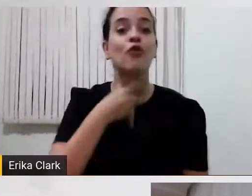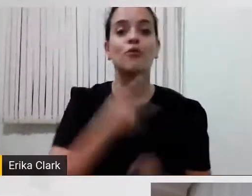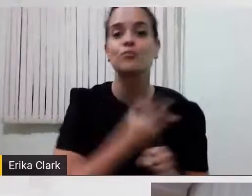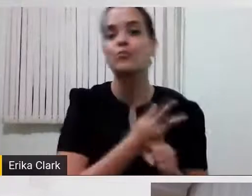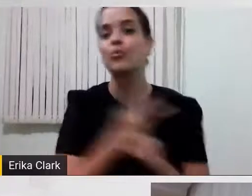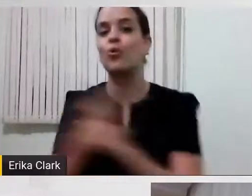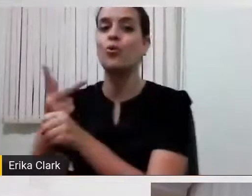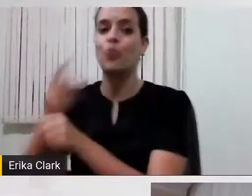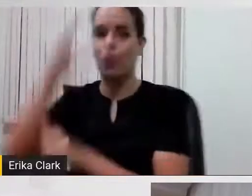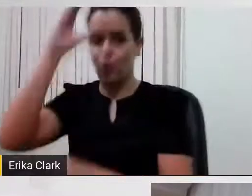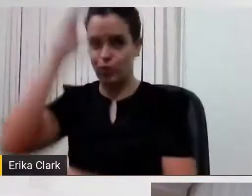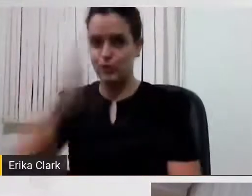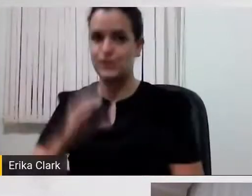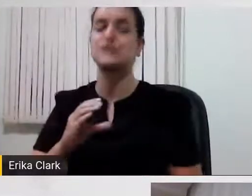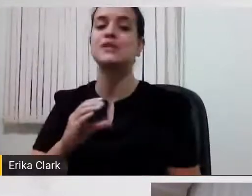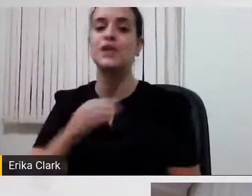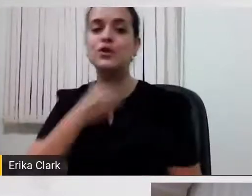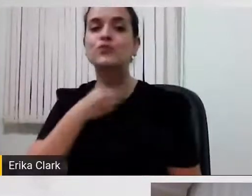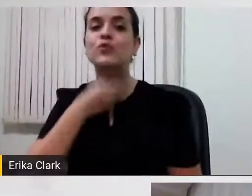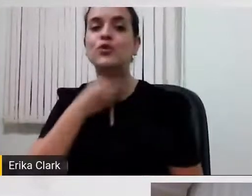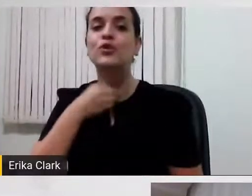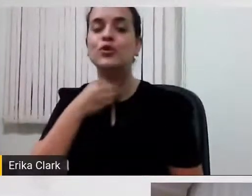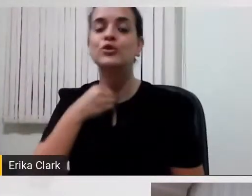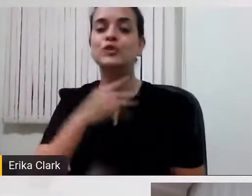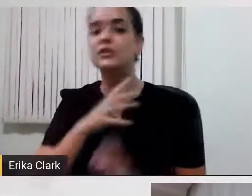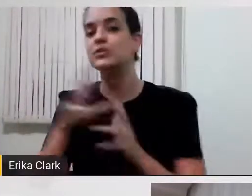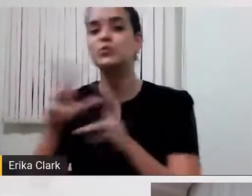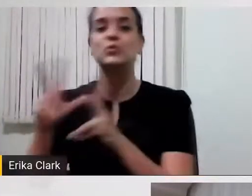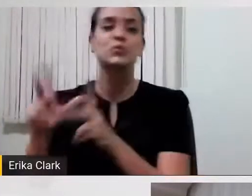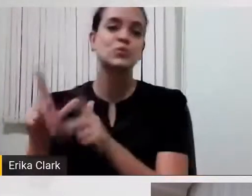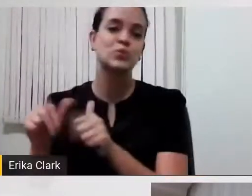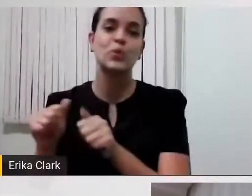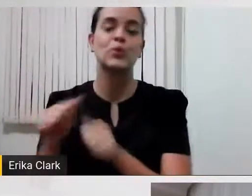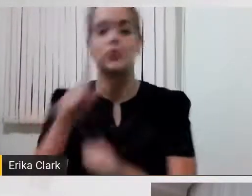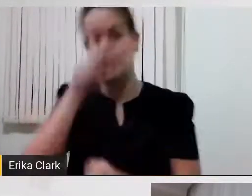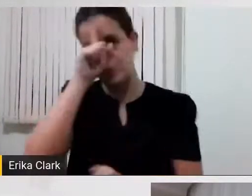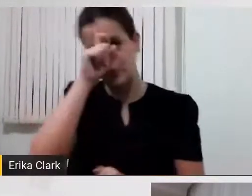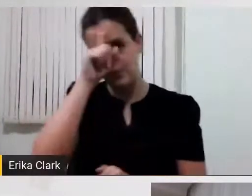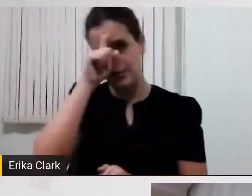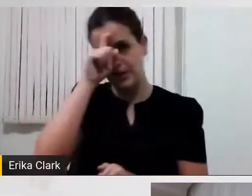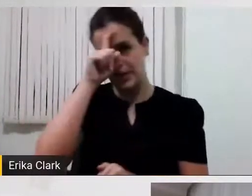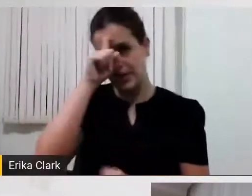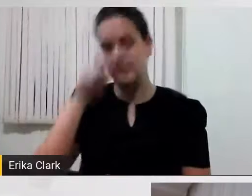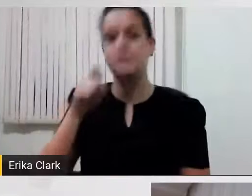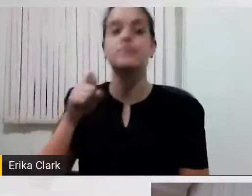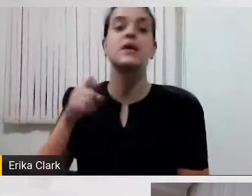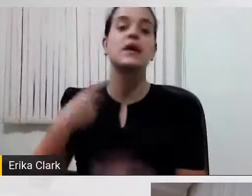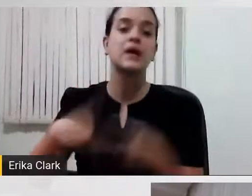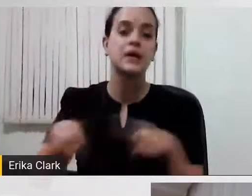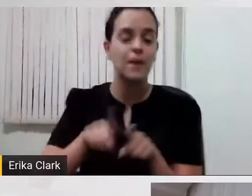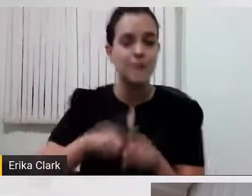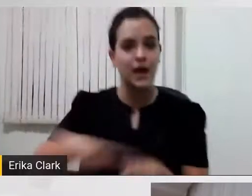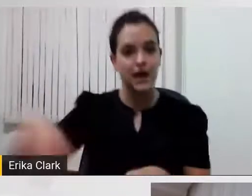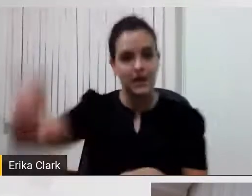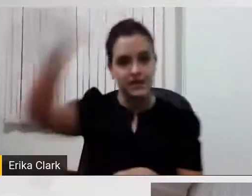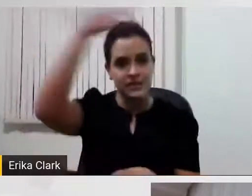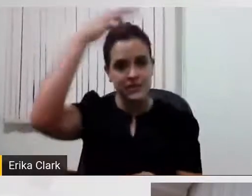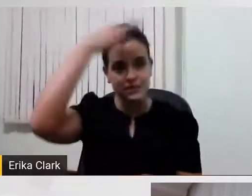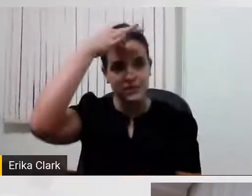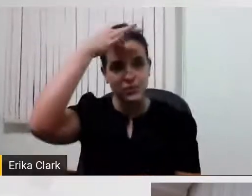Pessoa com Deficiência, Secretaria de Educação, todos os hospitais de Minas, do Espírito Santo, também do Estado do Espírito Santo,